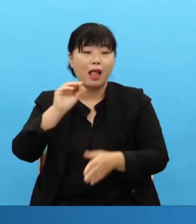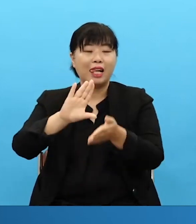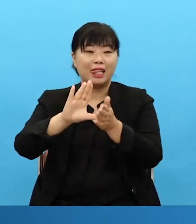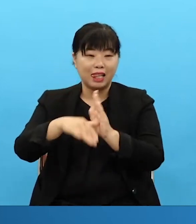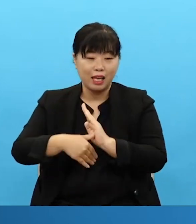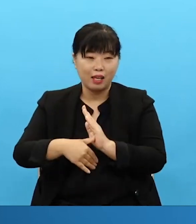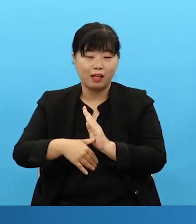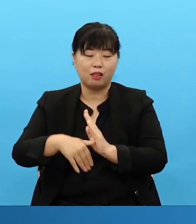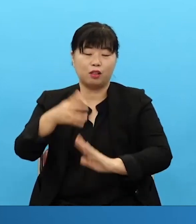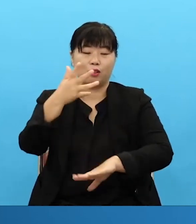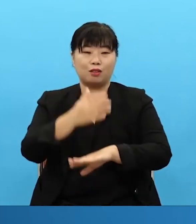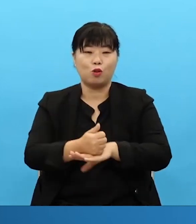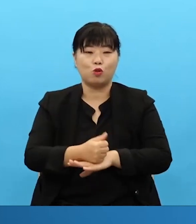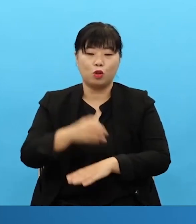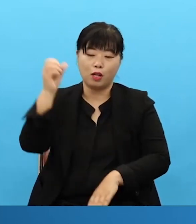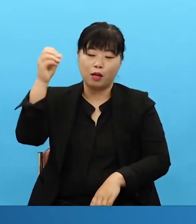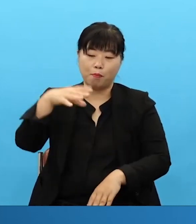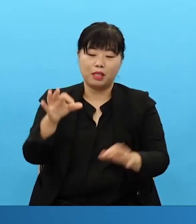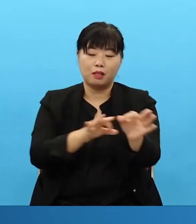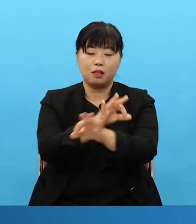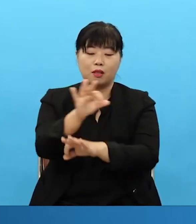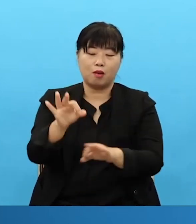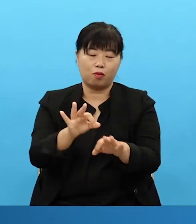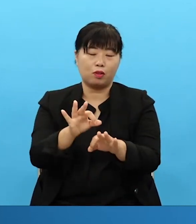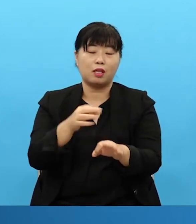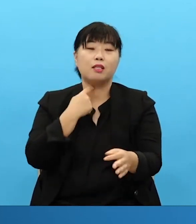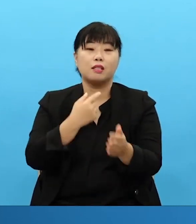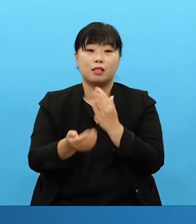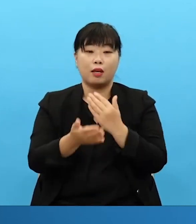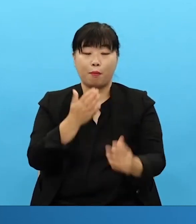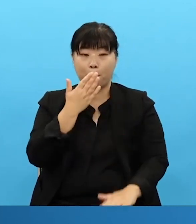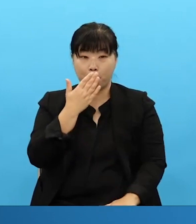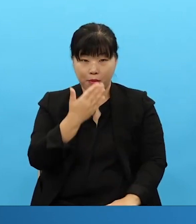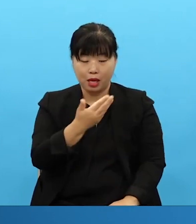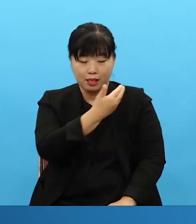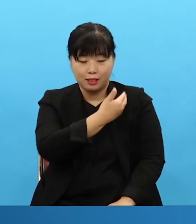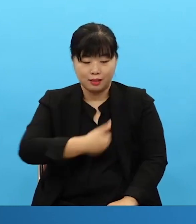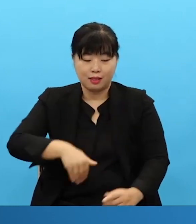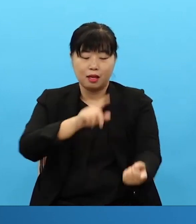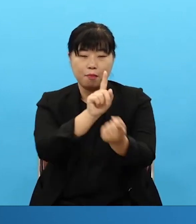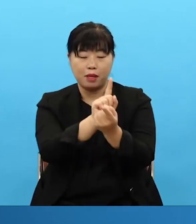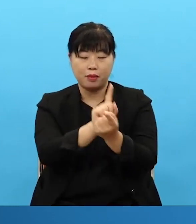그리고 제자를 찾게 되는 그런 인력도 70인 전략으로 나오게 됩니다.